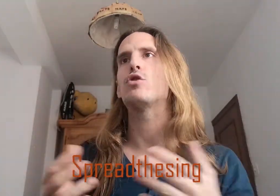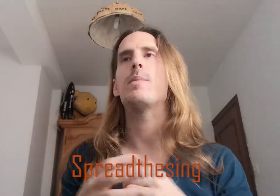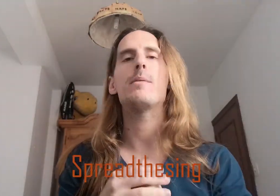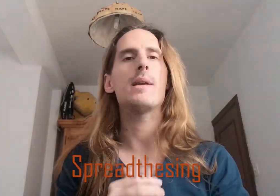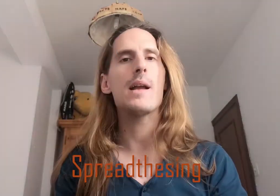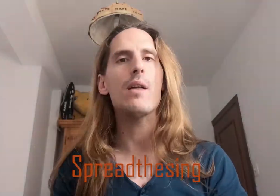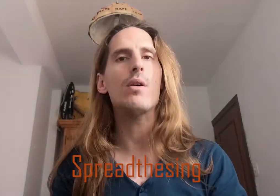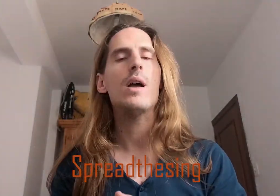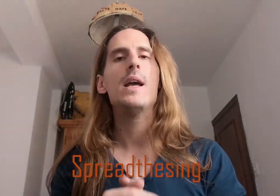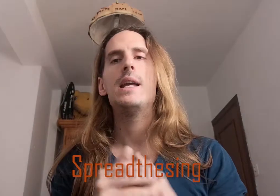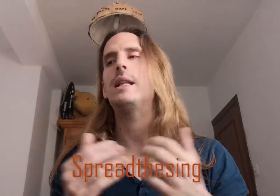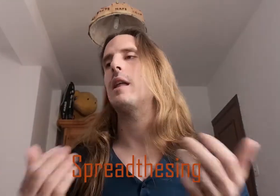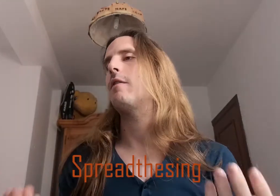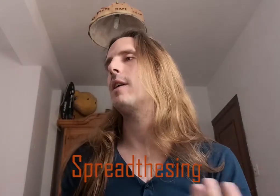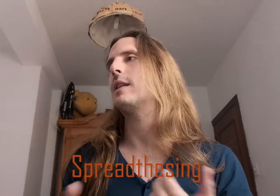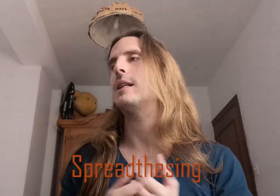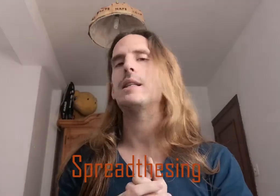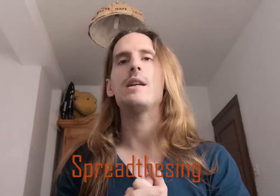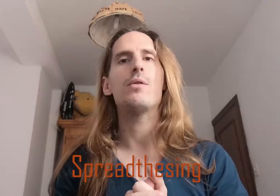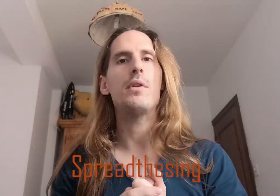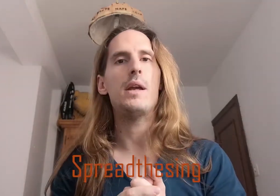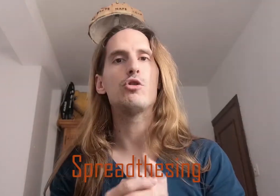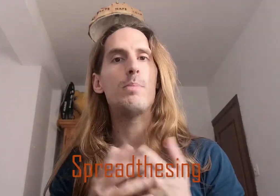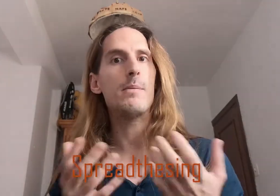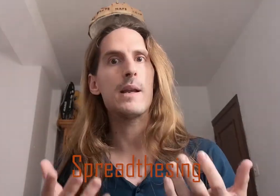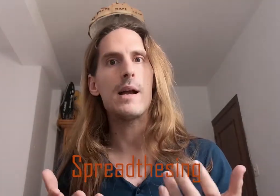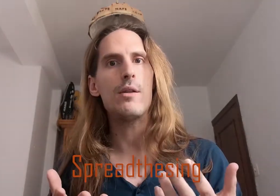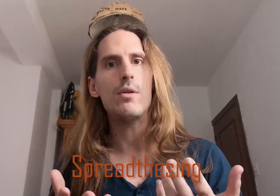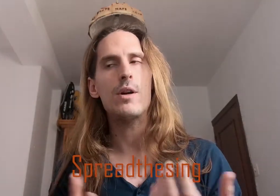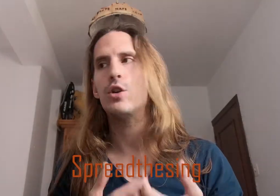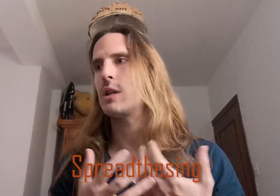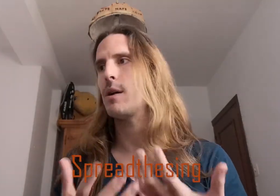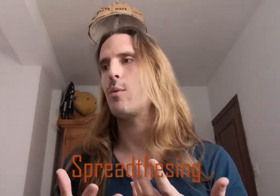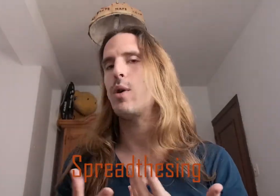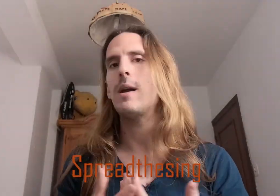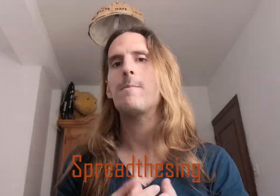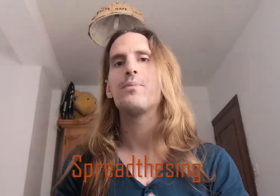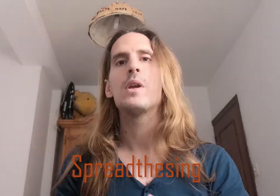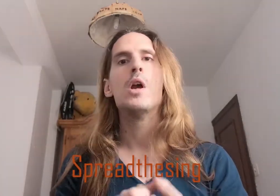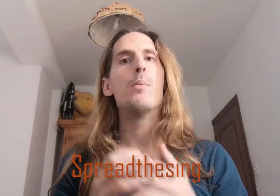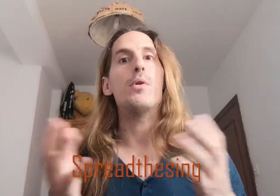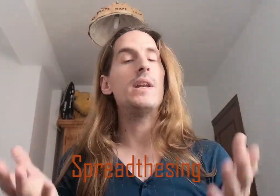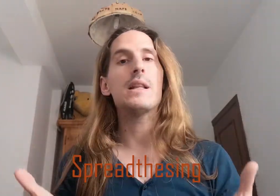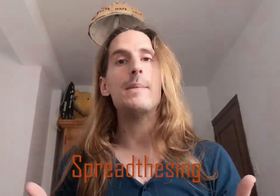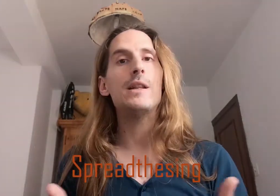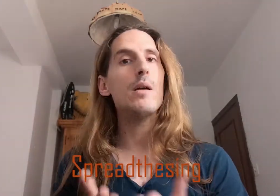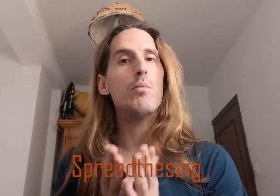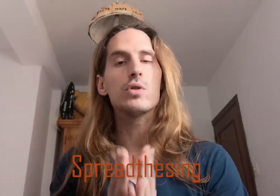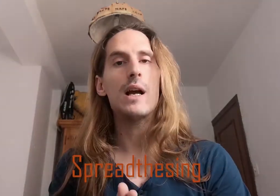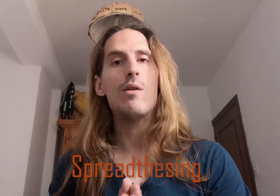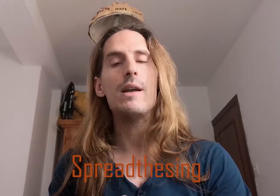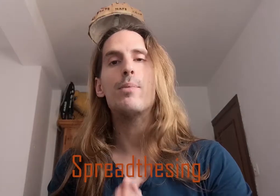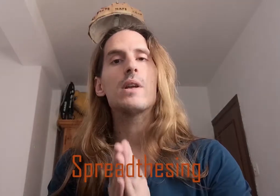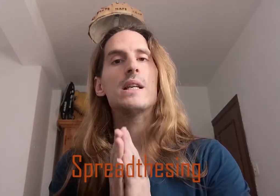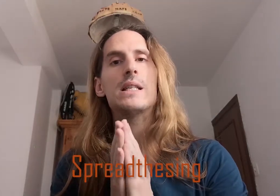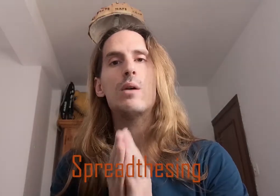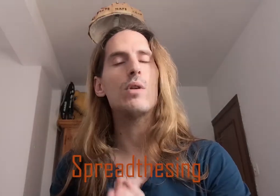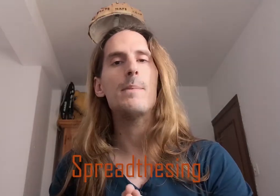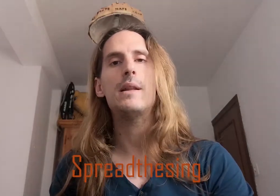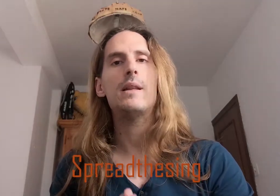supermercado y te hace falta el signo de supermercado no sabes cómo es pues directamente buscarlo ahí porque seguramente